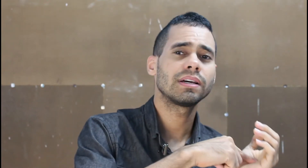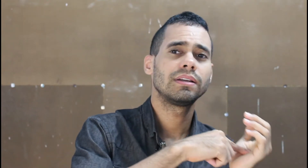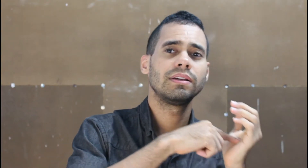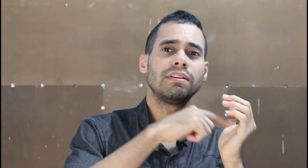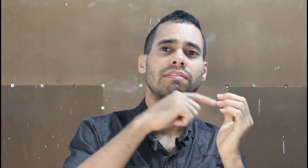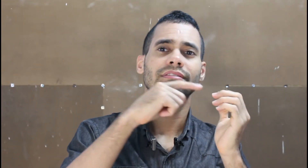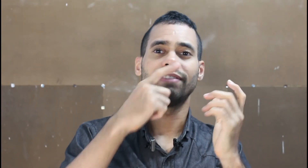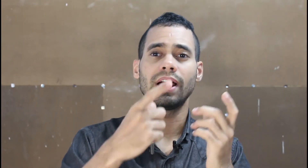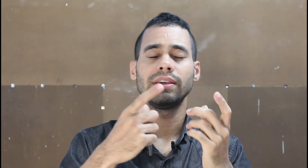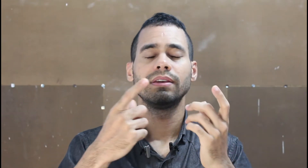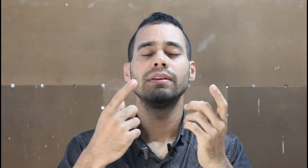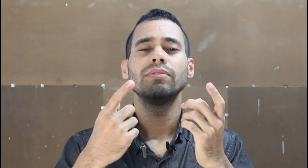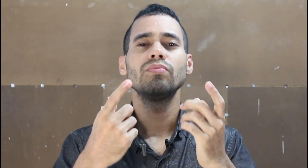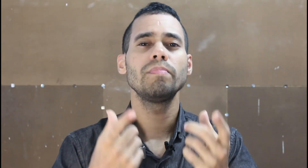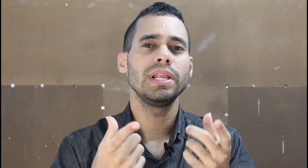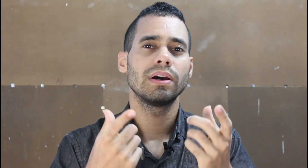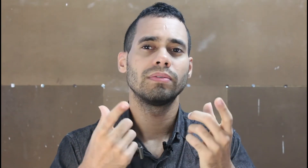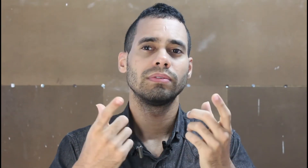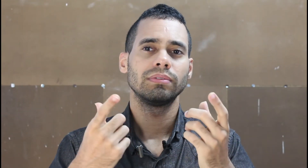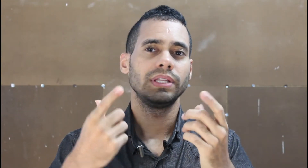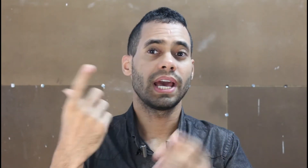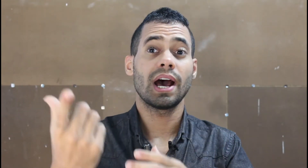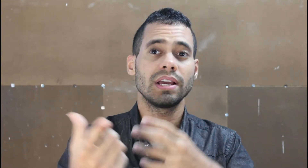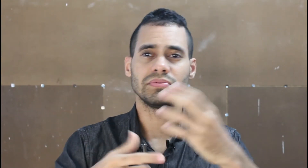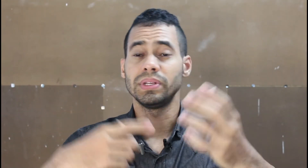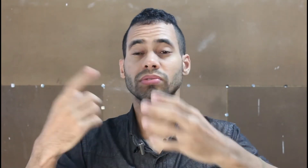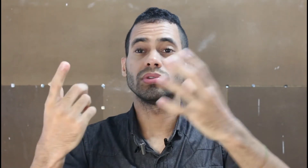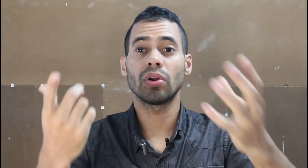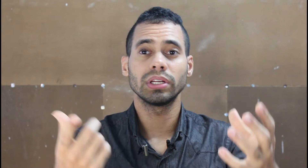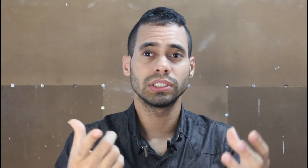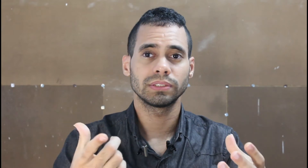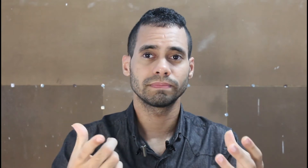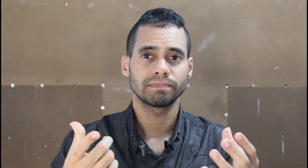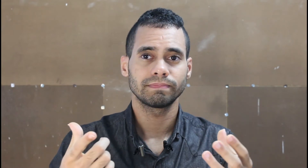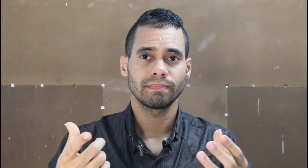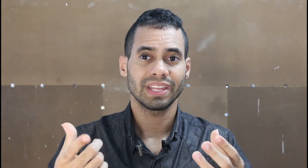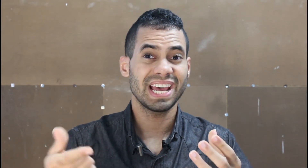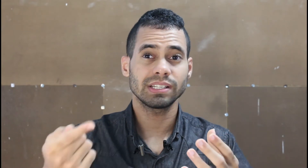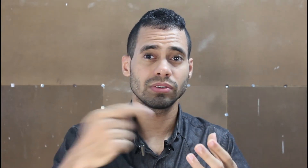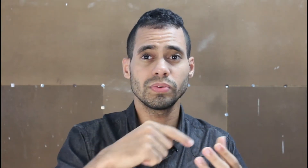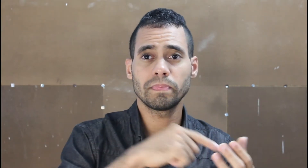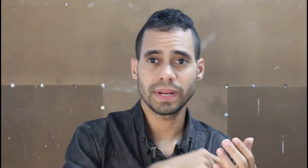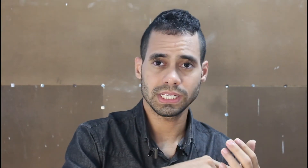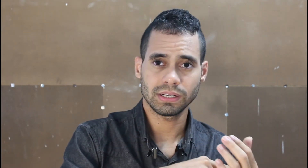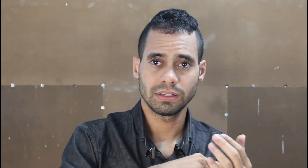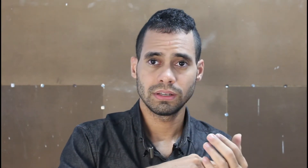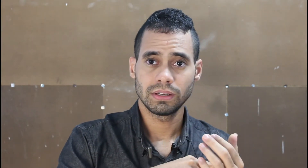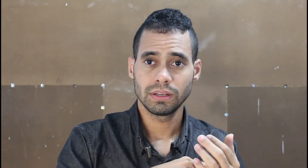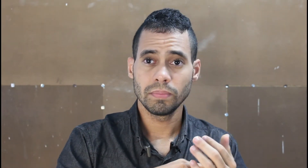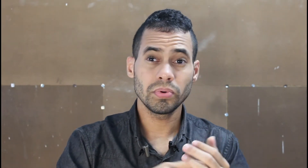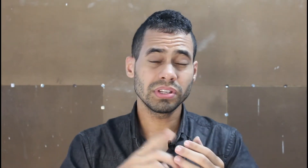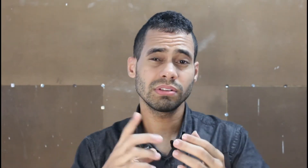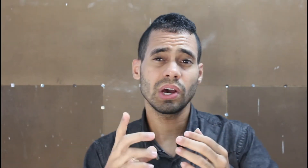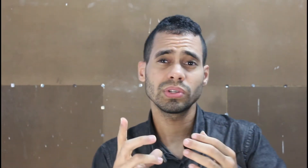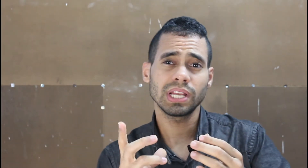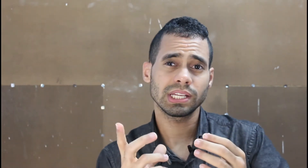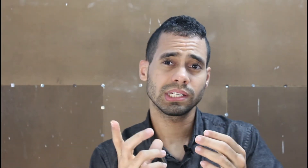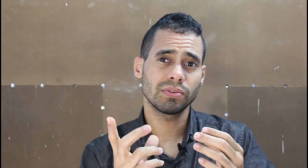vale um bilhão de reais, um bilhão de dólares. Essa sua empresa. Por isso que a oscilação